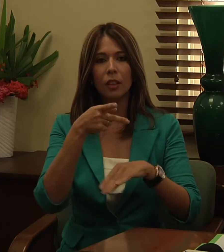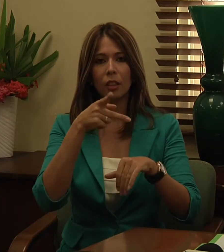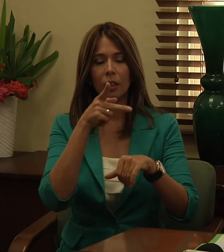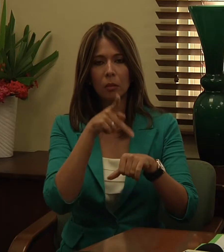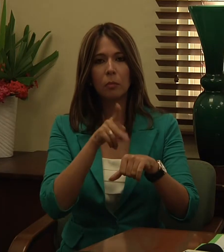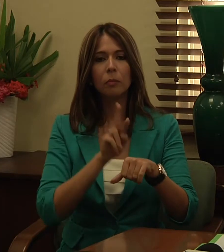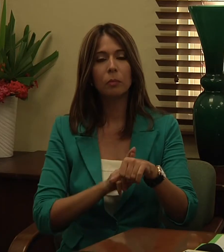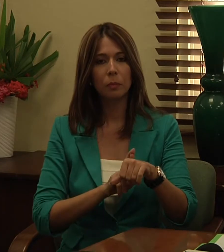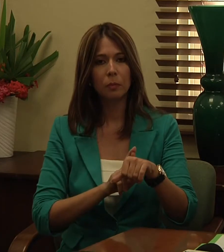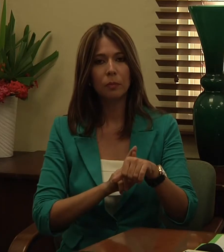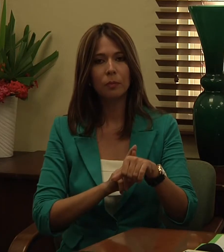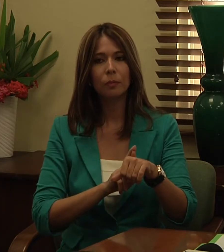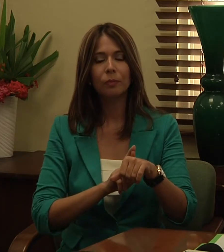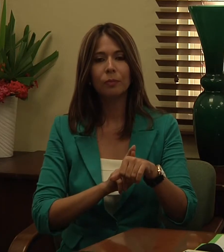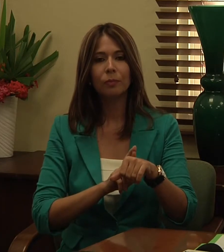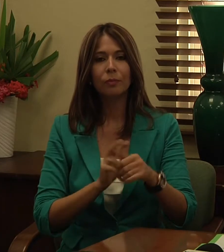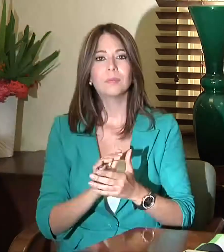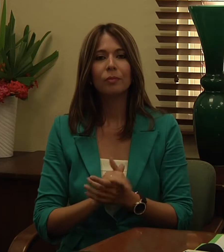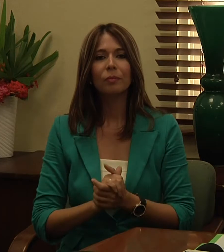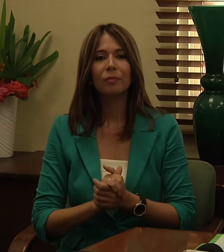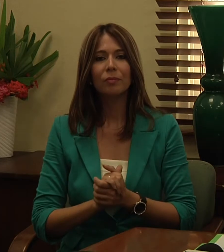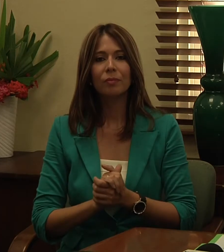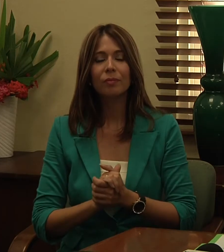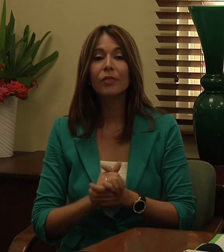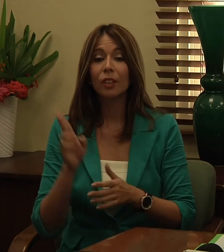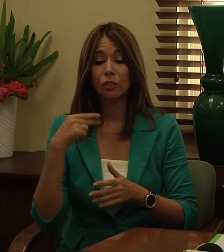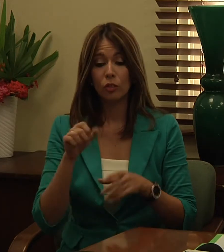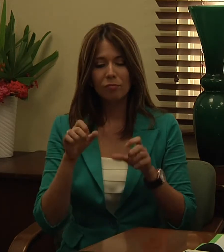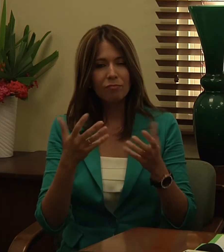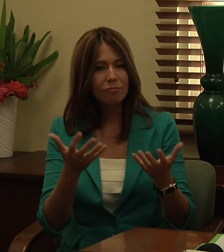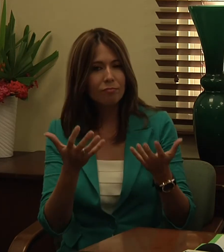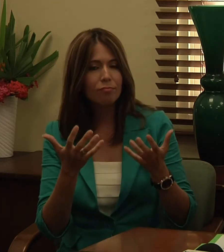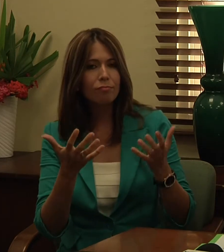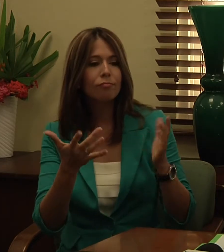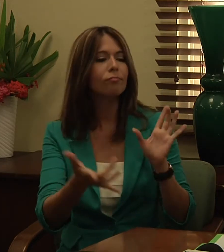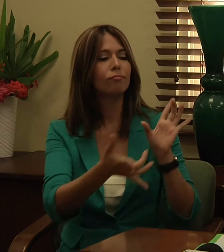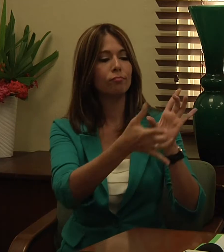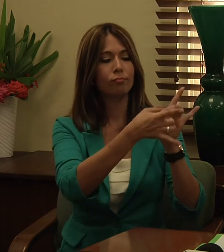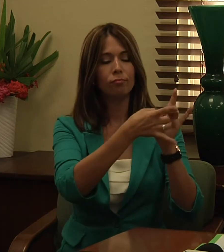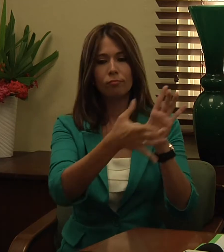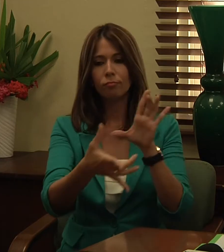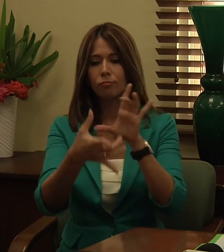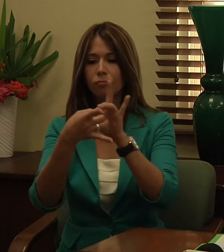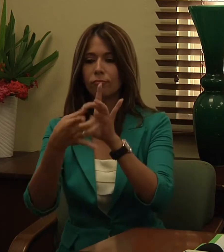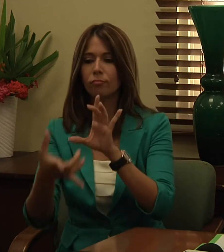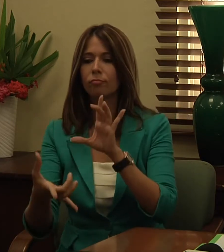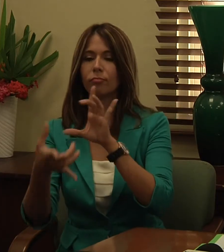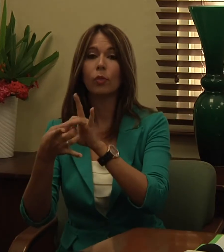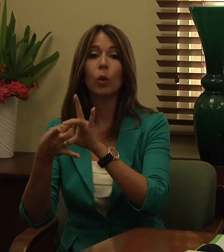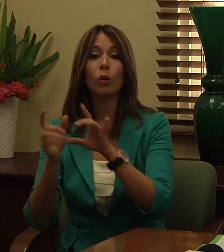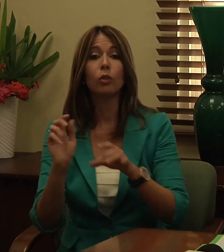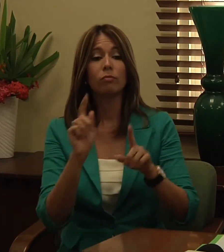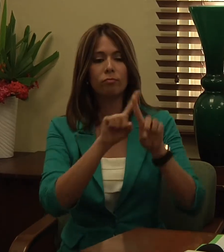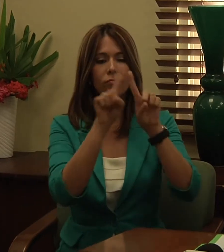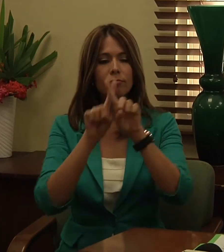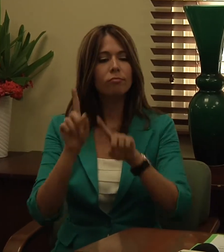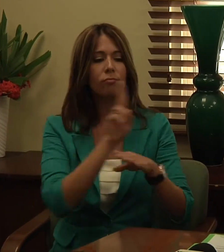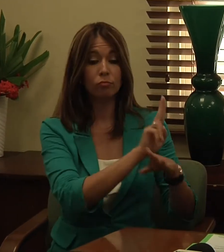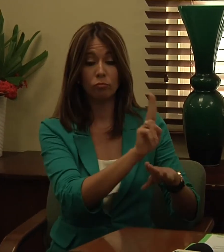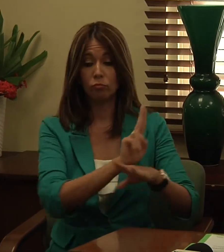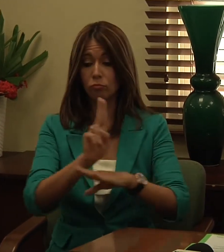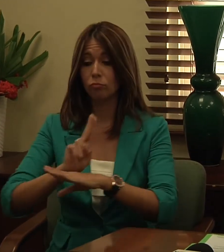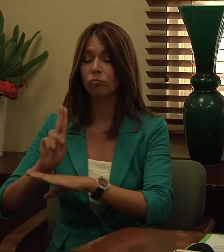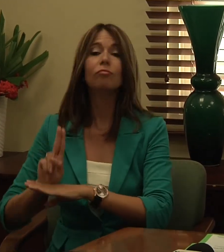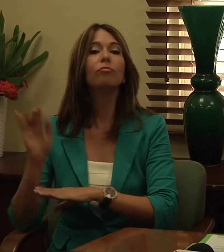podemos establecer una alianza en conjunto con otras universidades y con la comunidad